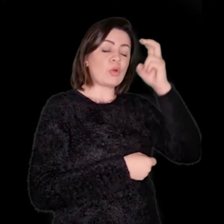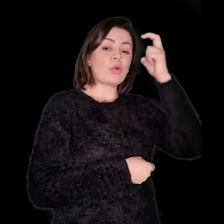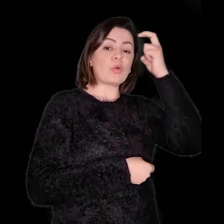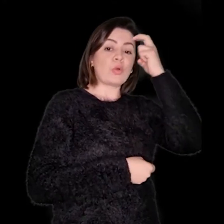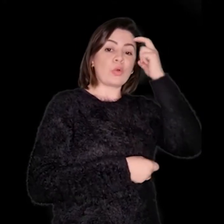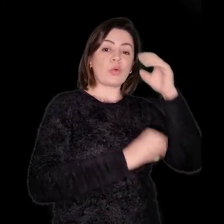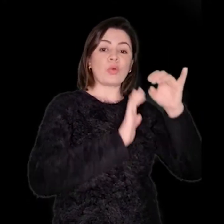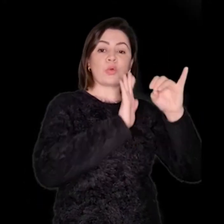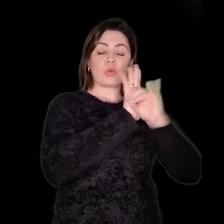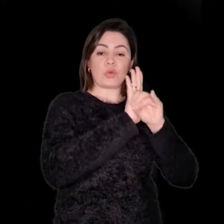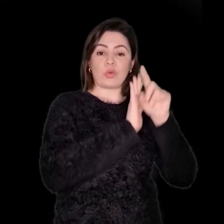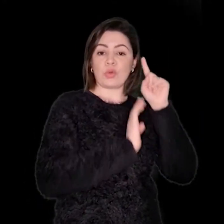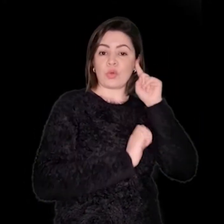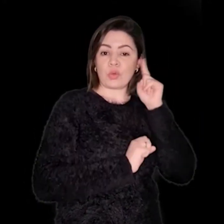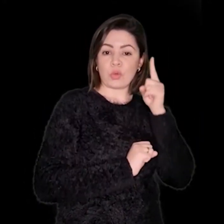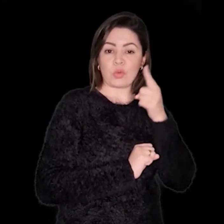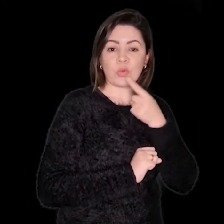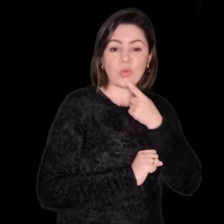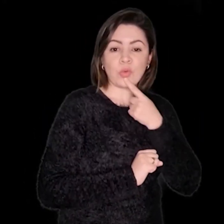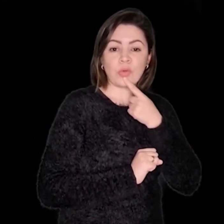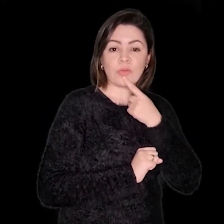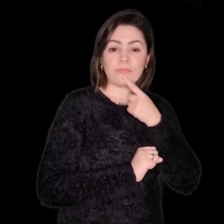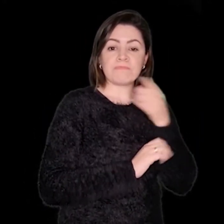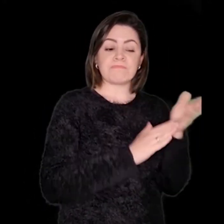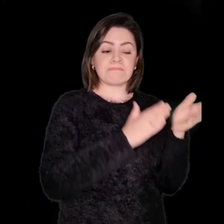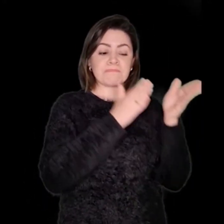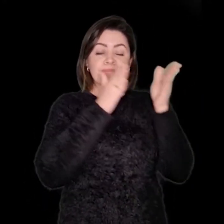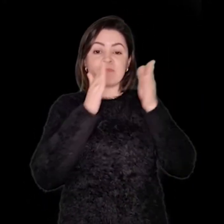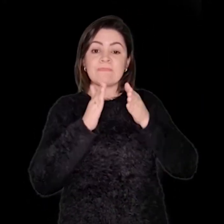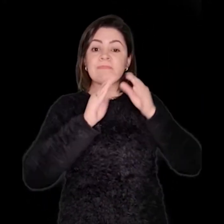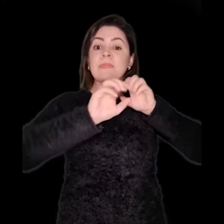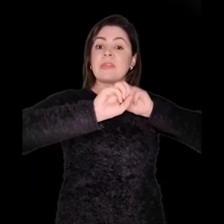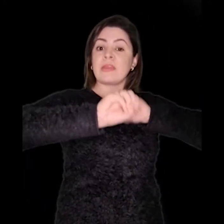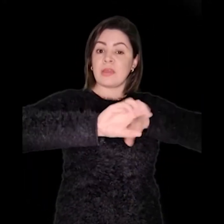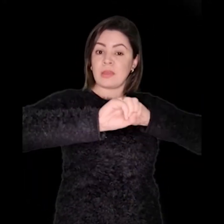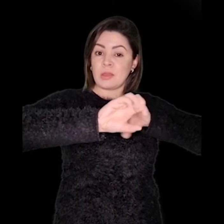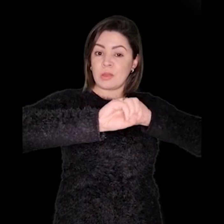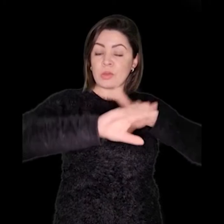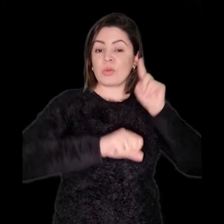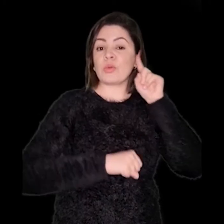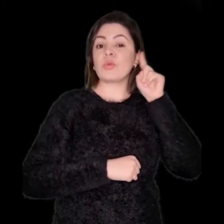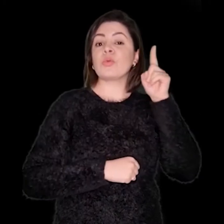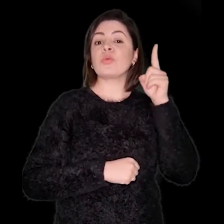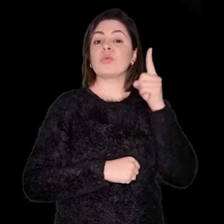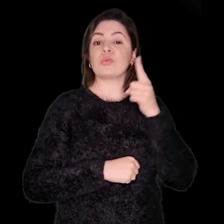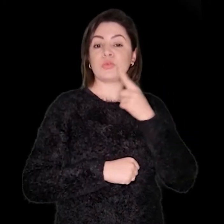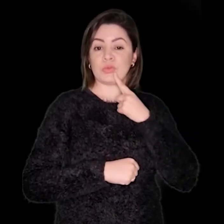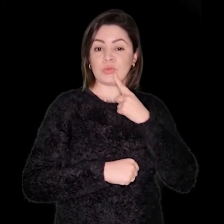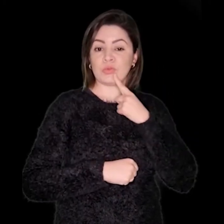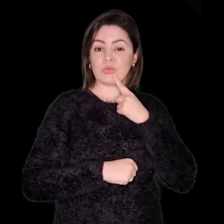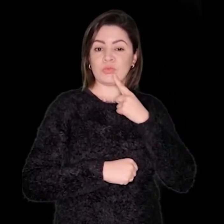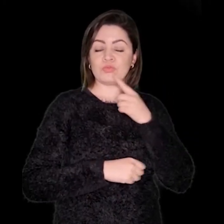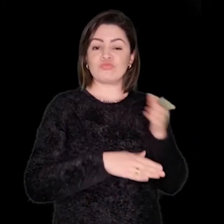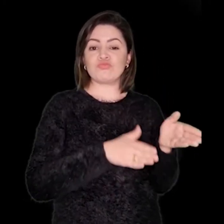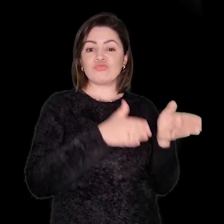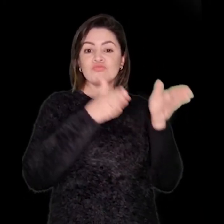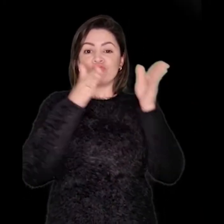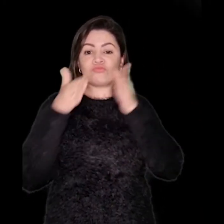abordaremos a história, cultura e identidade surda, a educação de surdos, a língua brasileira de